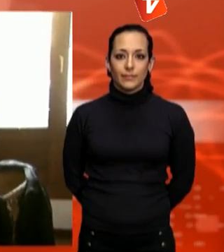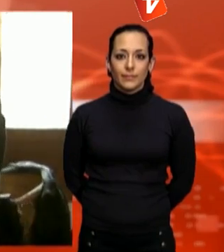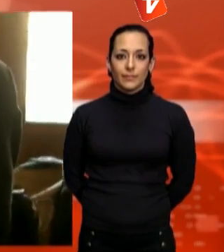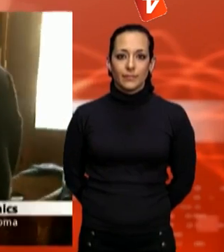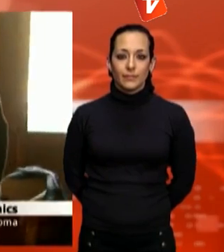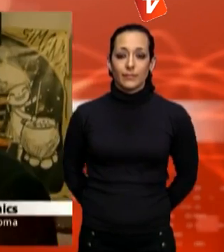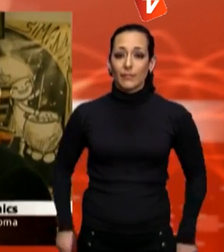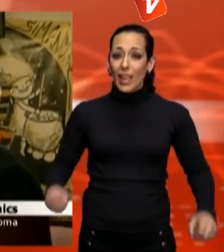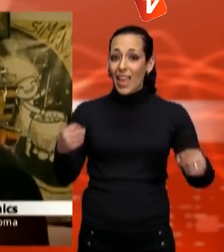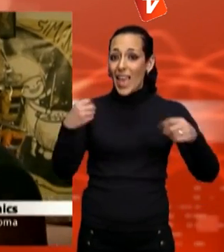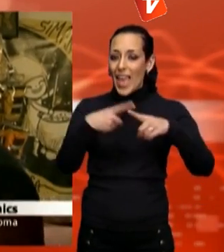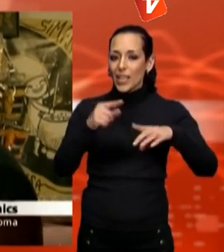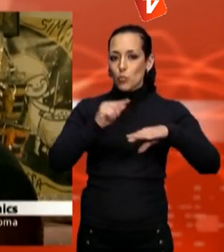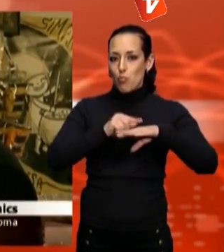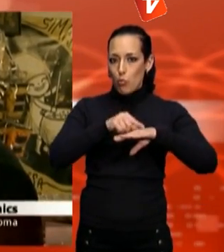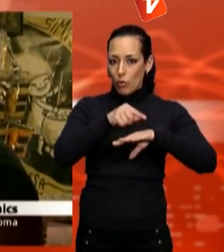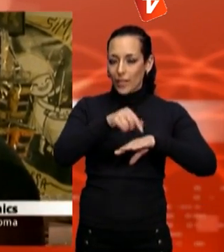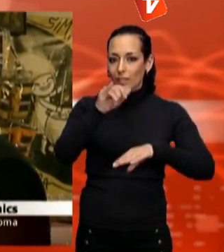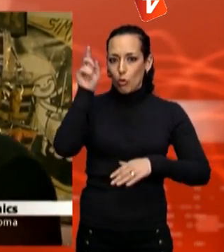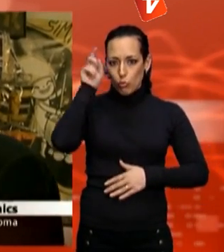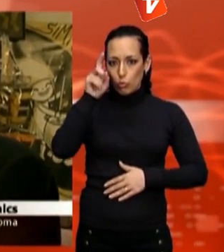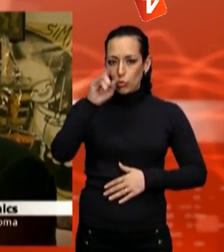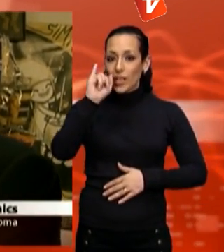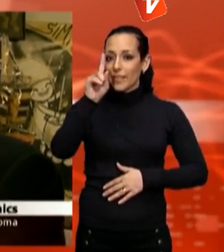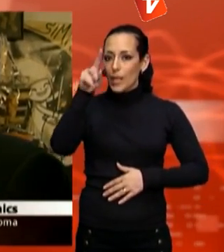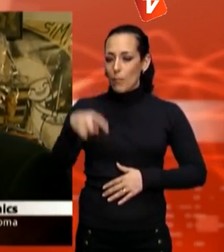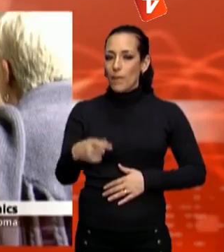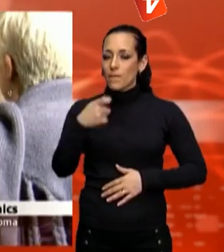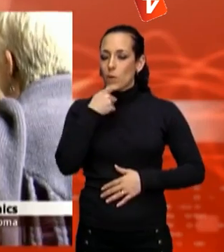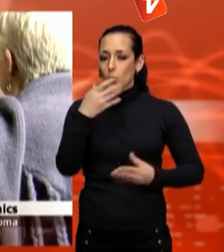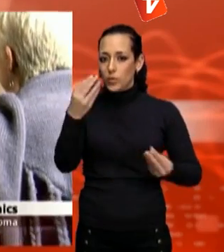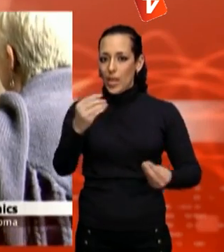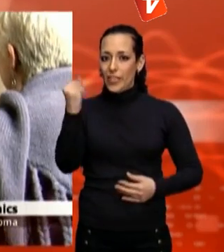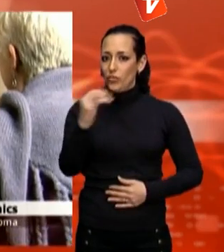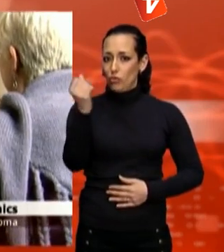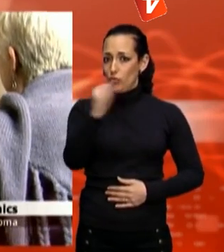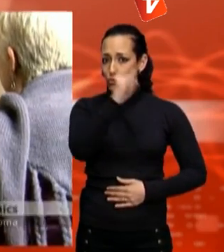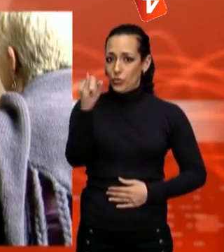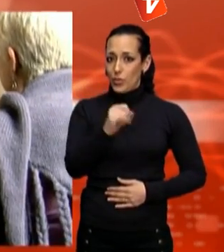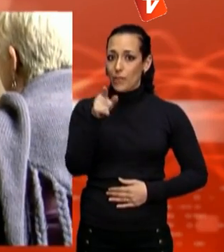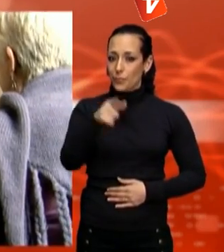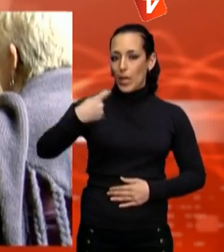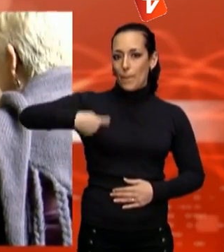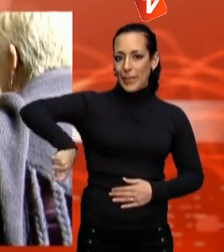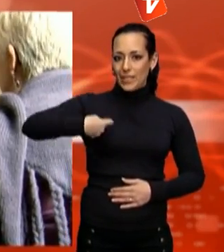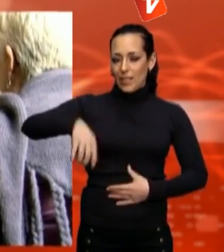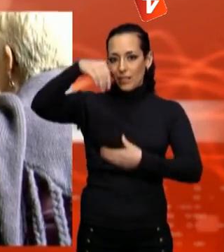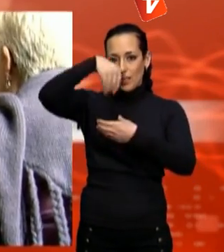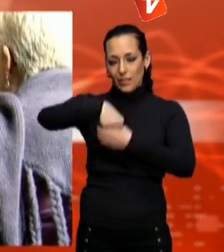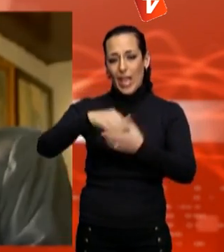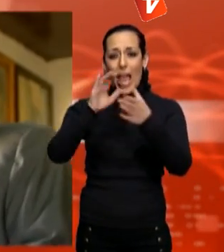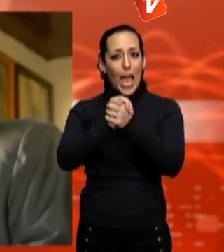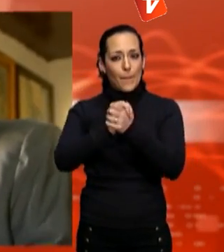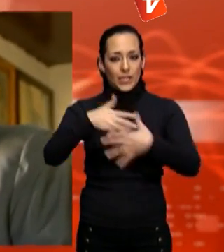L'expolític, docent i home de jazz, Josep Casajoana, és el nou president de l'entitat cultural per excel·lència de Terrassa, Els Amics de les Arts.